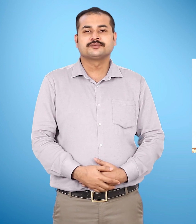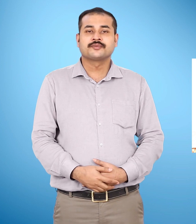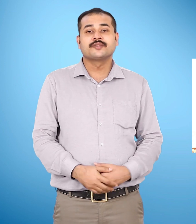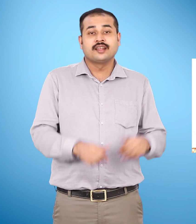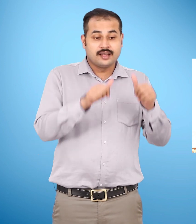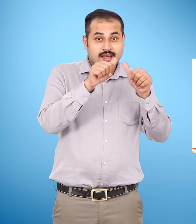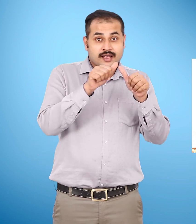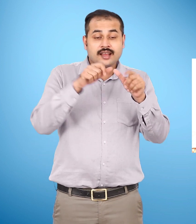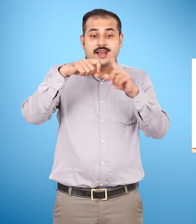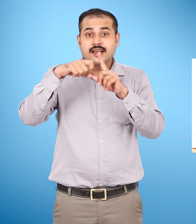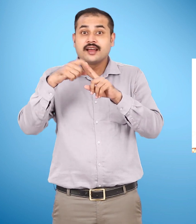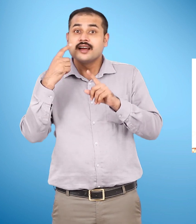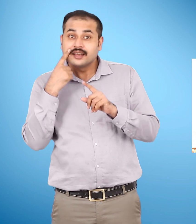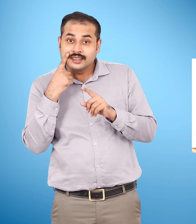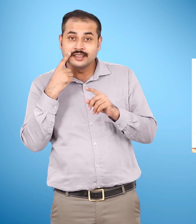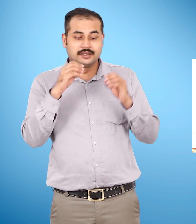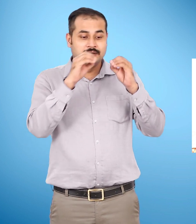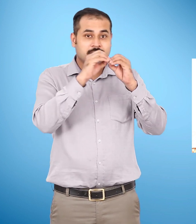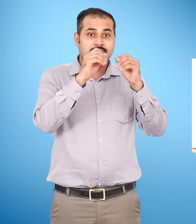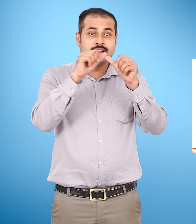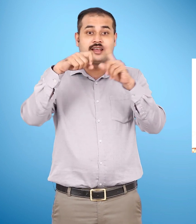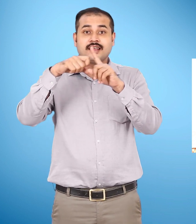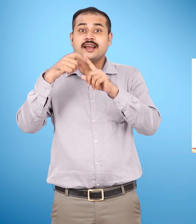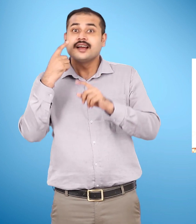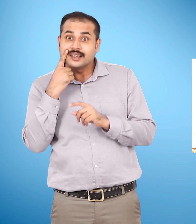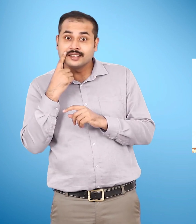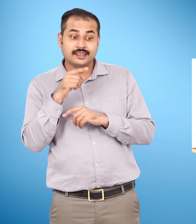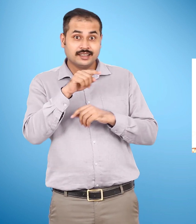अक्खी बक्की करें तरक्की